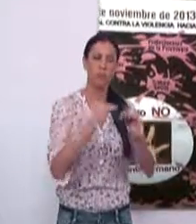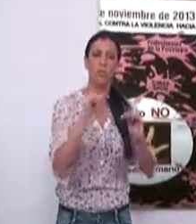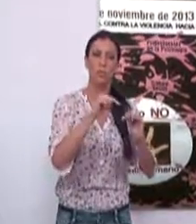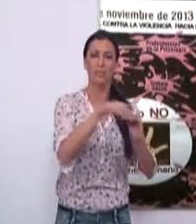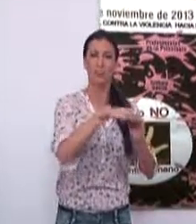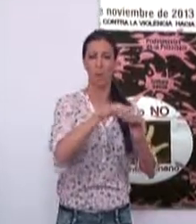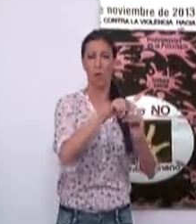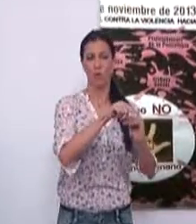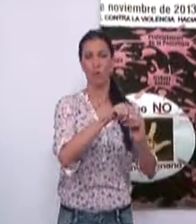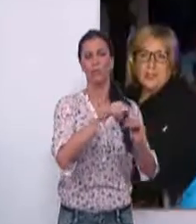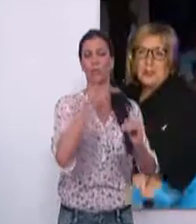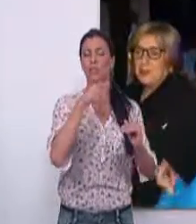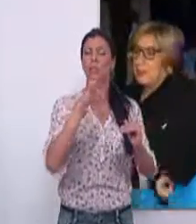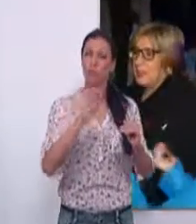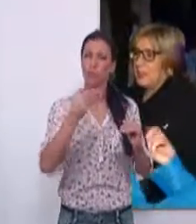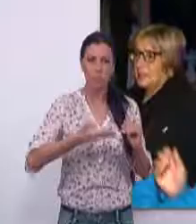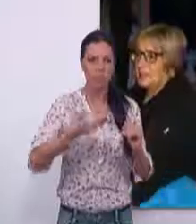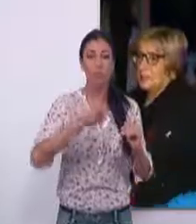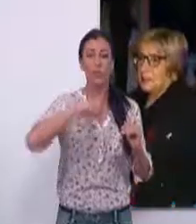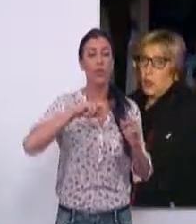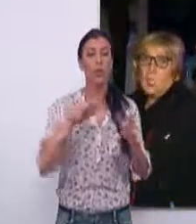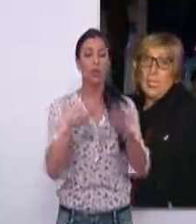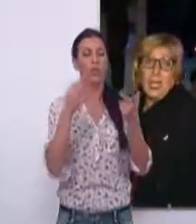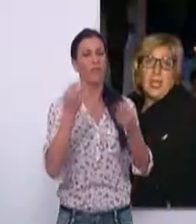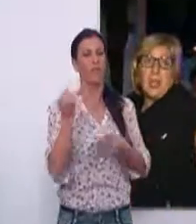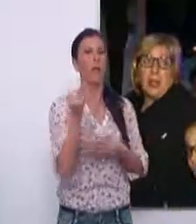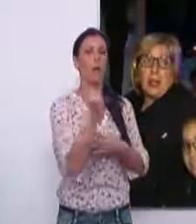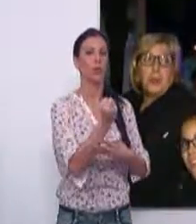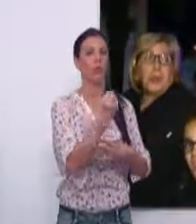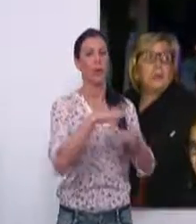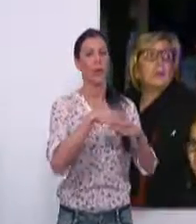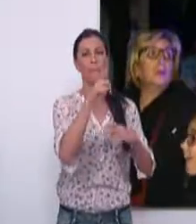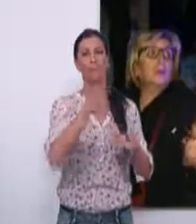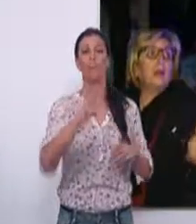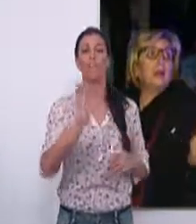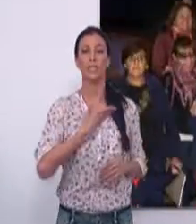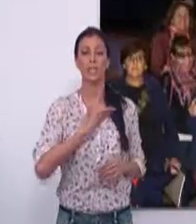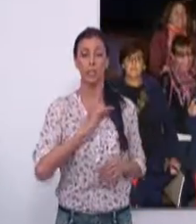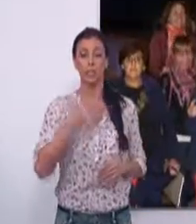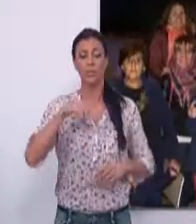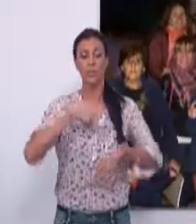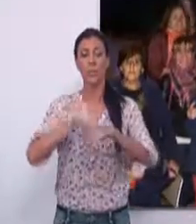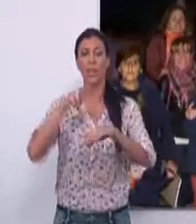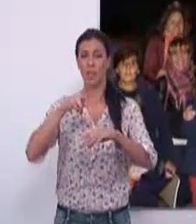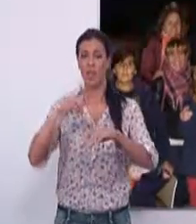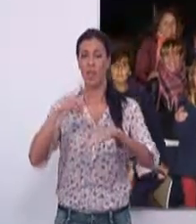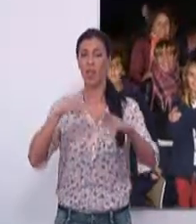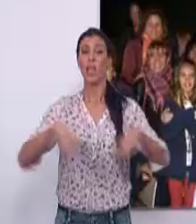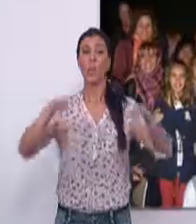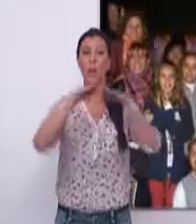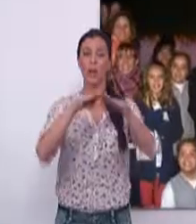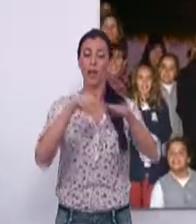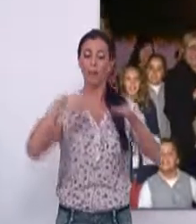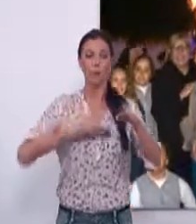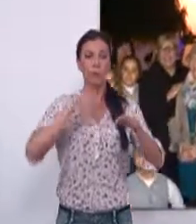este tipo en el Llano e incidió en que toda la sociedad debe apoyar a las víctimas. La edil de Igualdad del Ayuntamiento de Motril